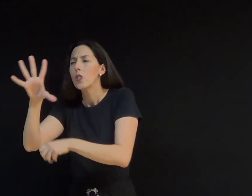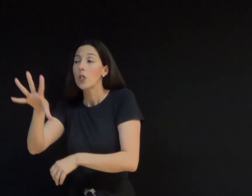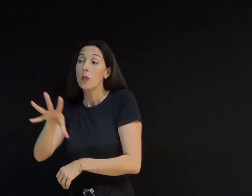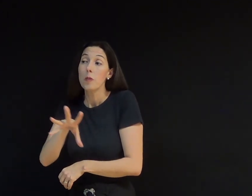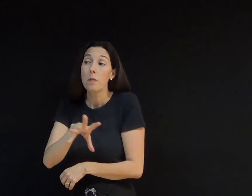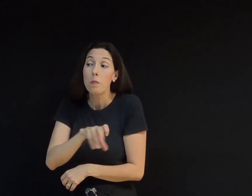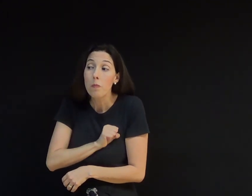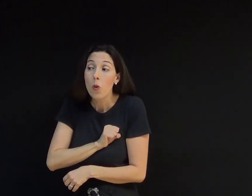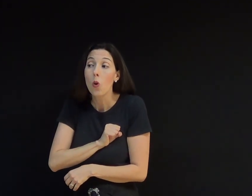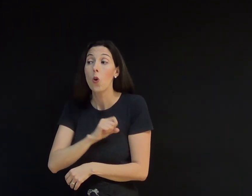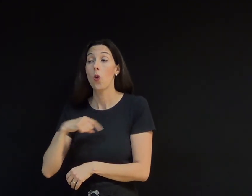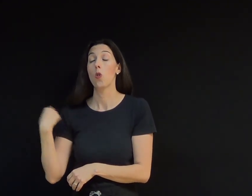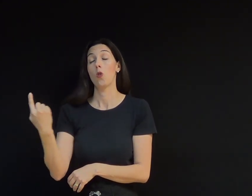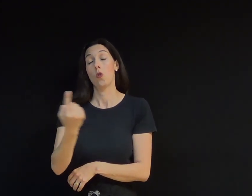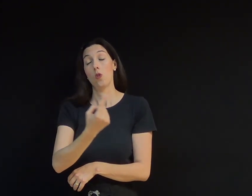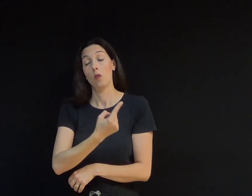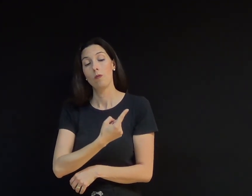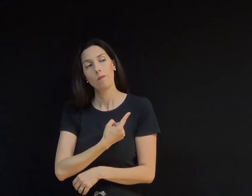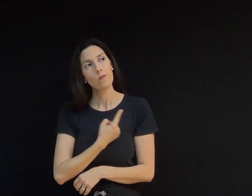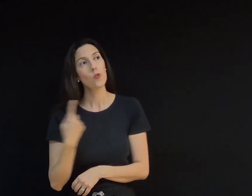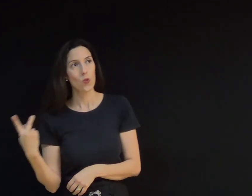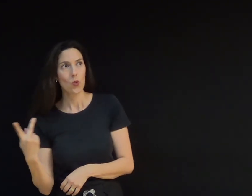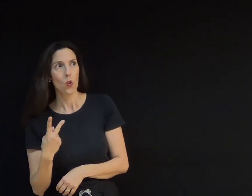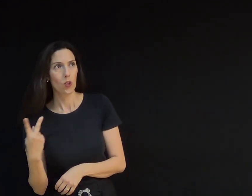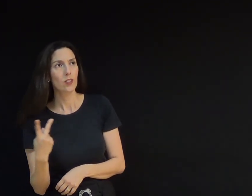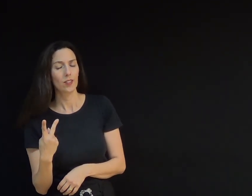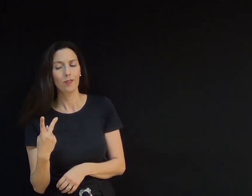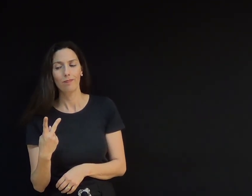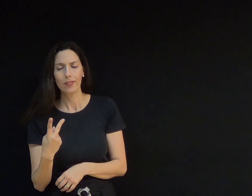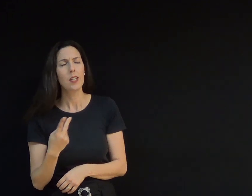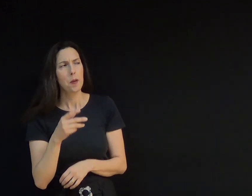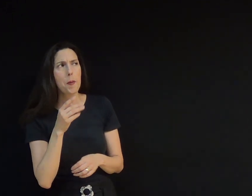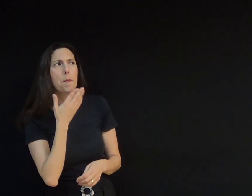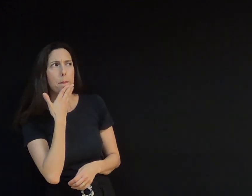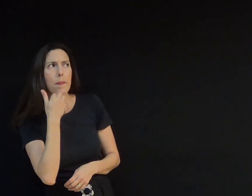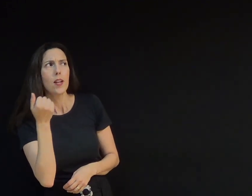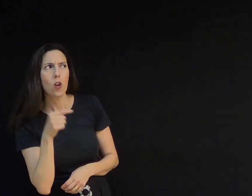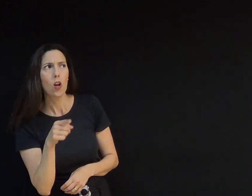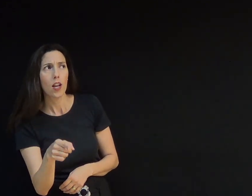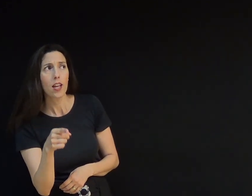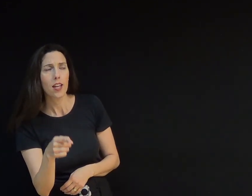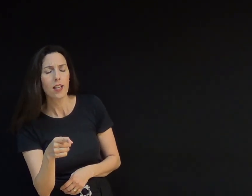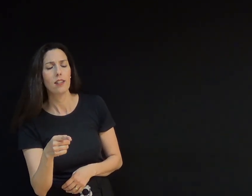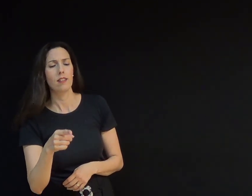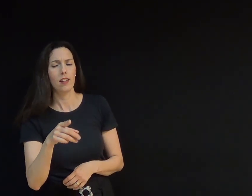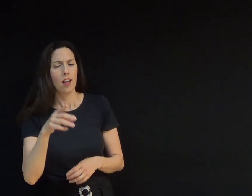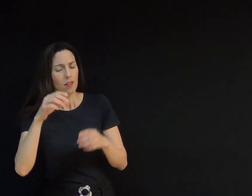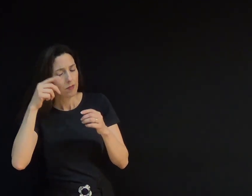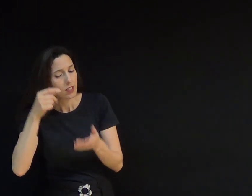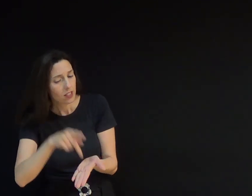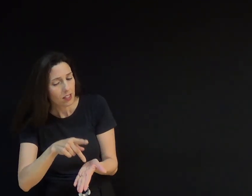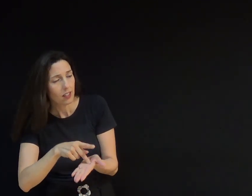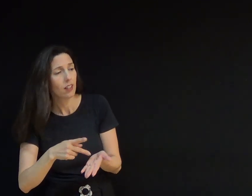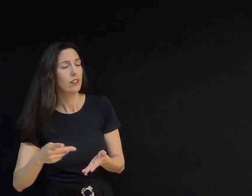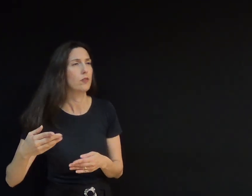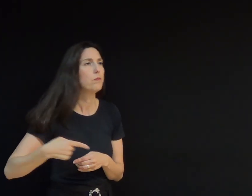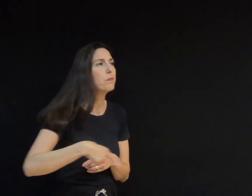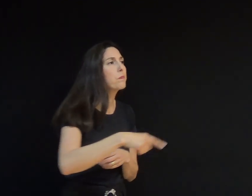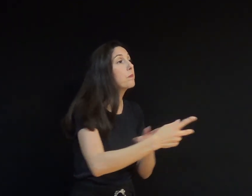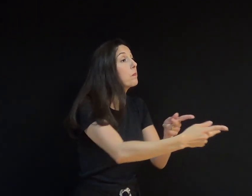pelo conselho do nosso filhinho, disse o marido para a esposa. Vá lá fora e chame o amor para ser nosso convidado. A mulher